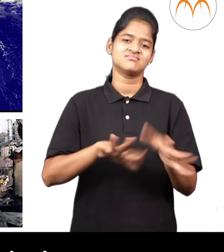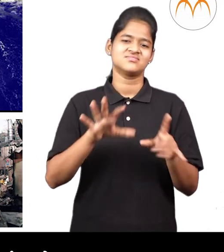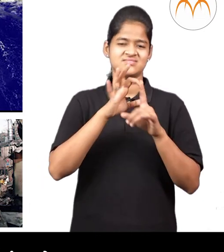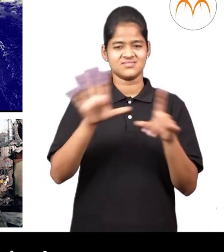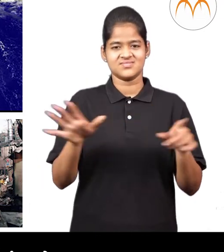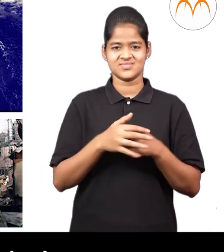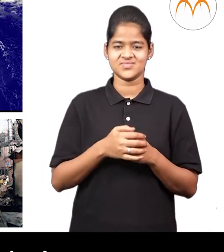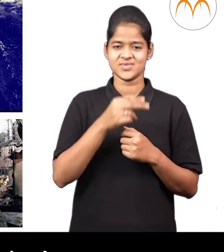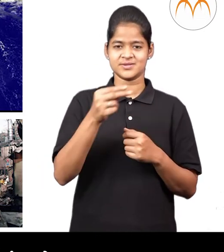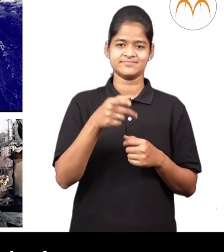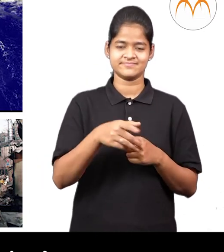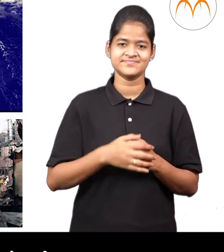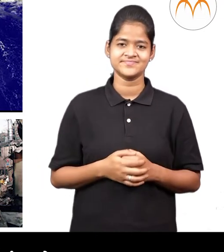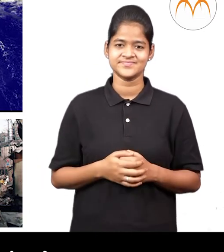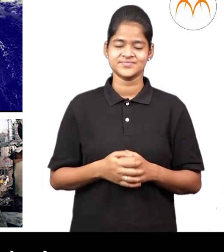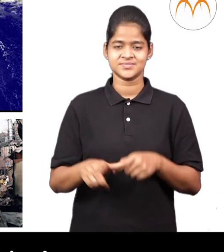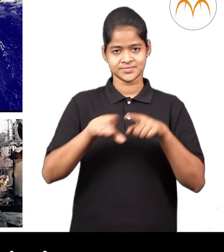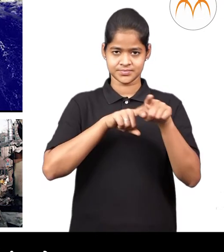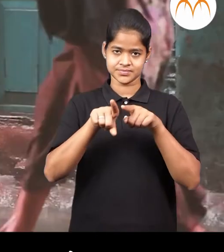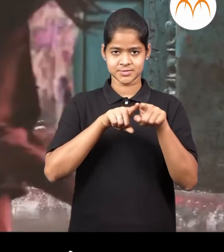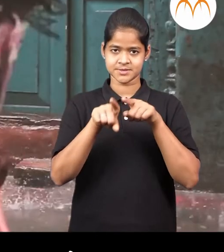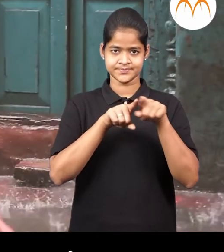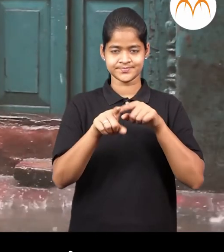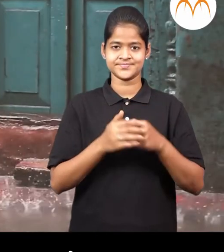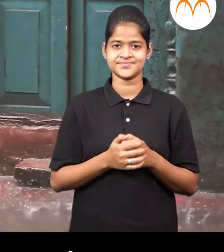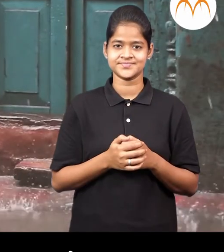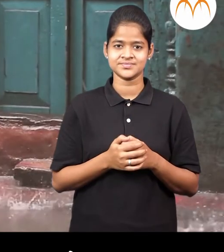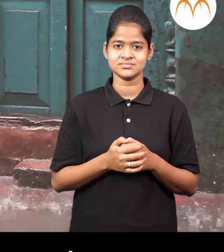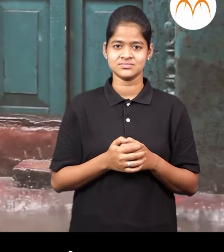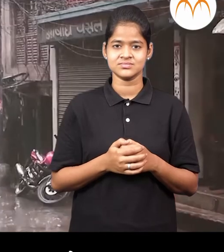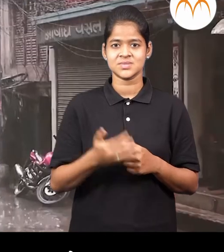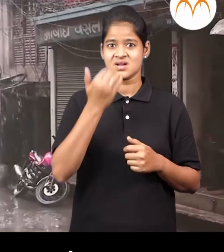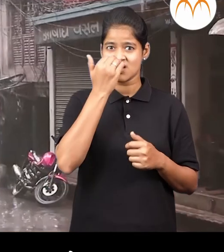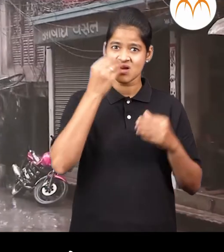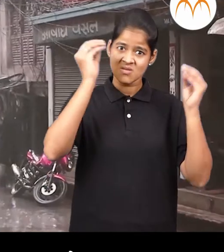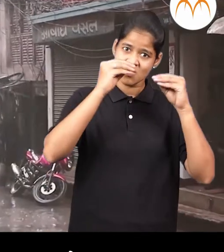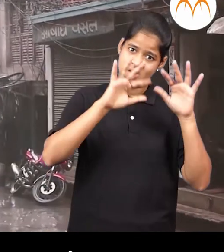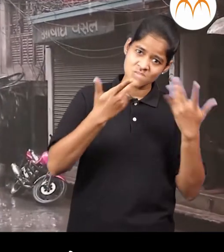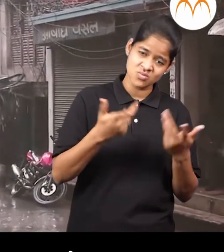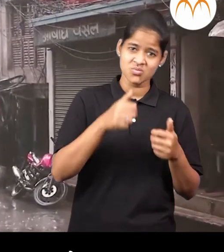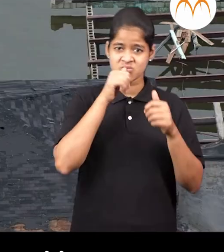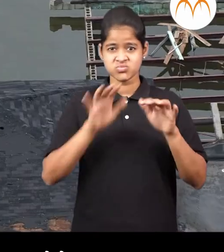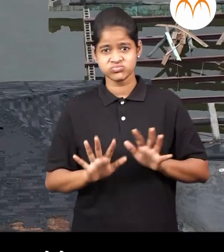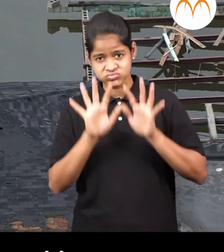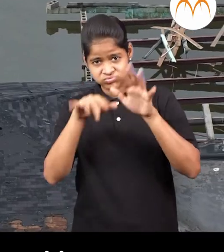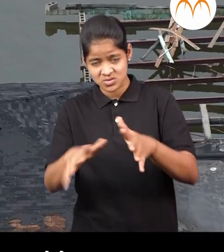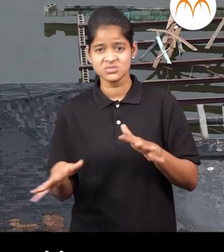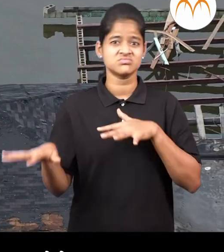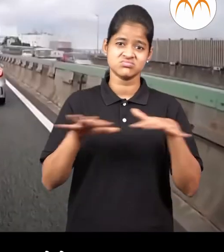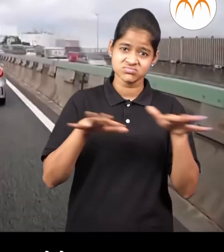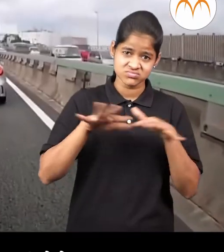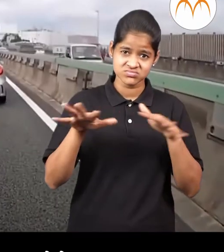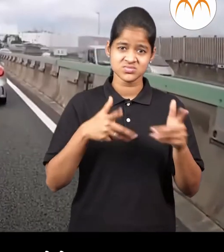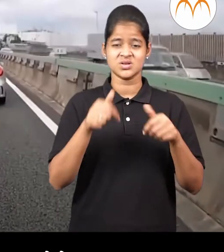नैसरगीक अपत्ती असे मंटात उधारनार्थ, आउकाली पाउस पड़ने, पूरी येने,